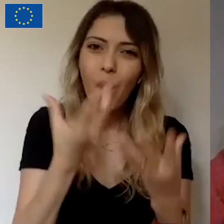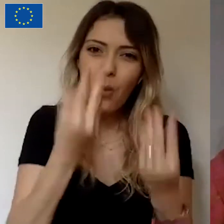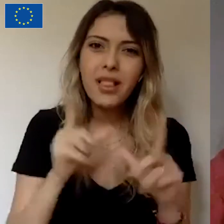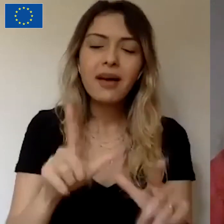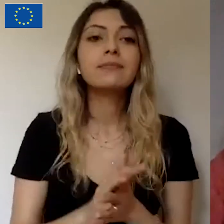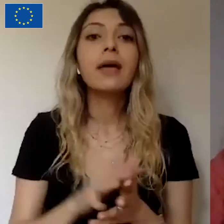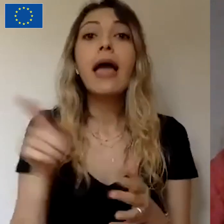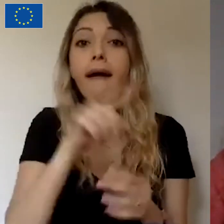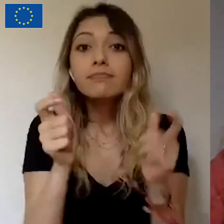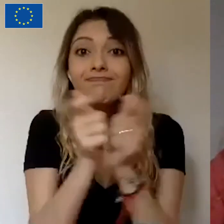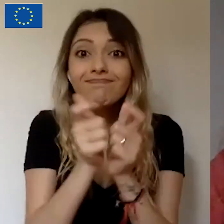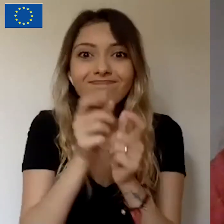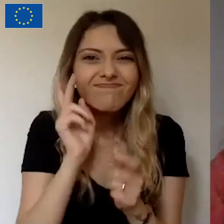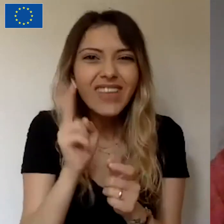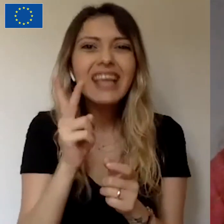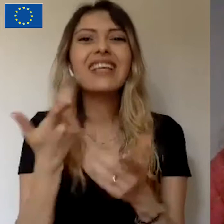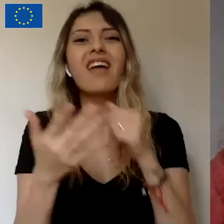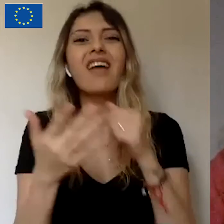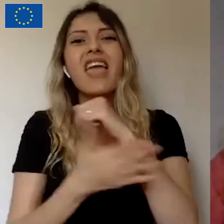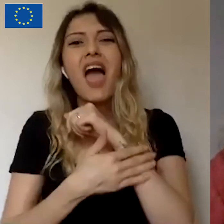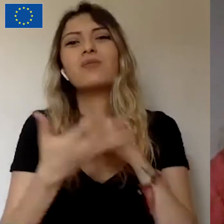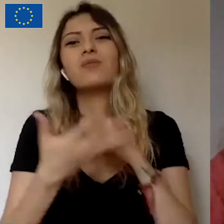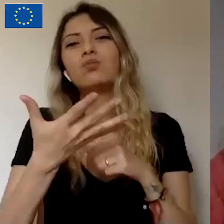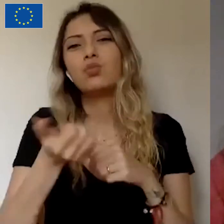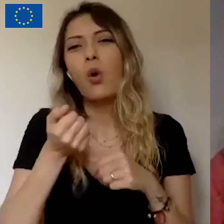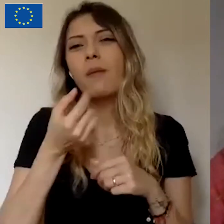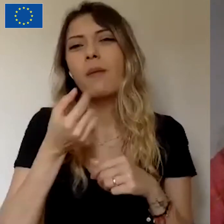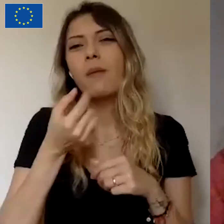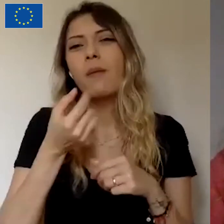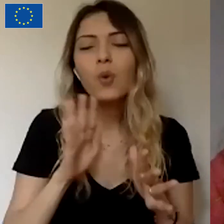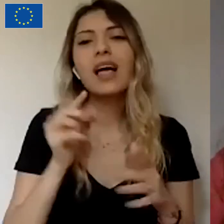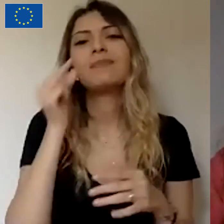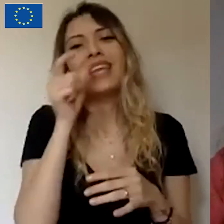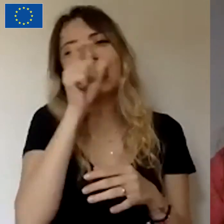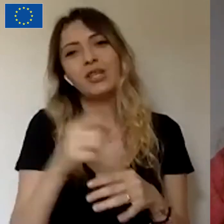yoksa bence birey olarak proje açmanız daha mantıklı olur.